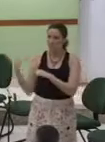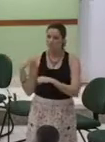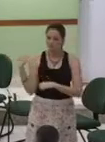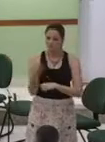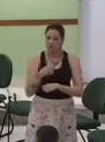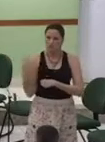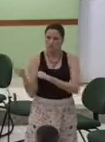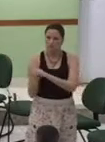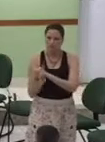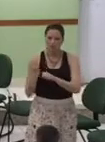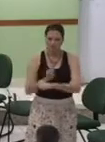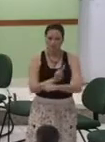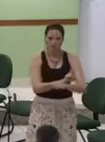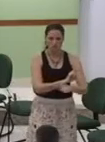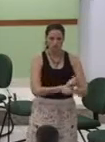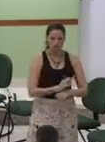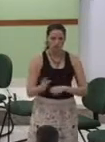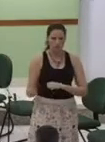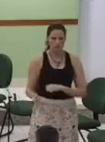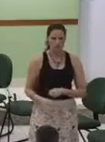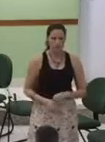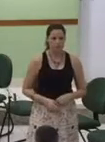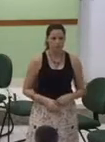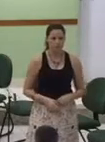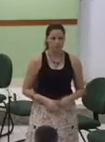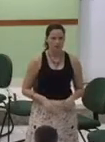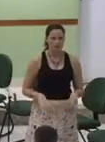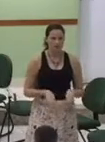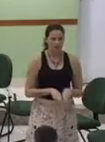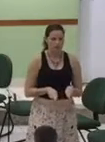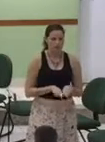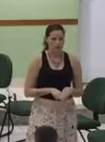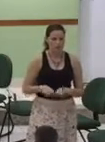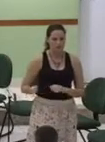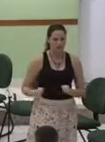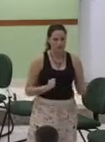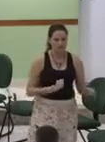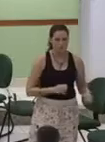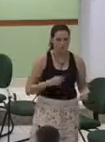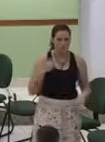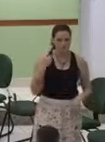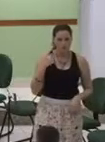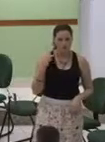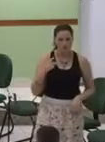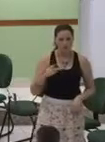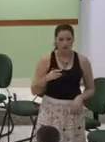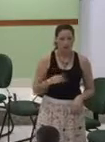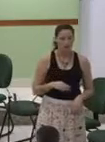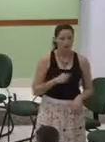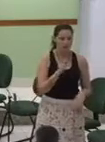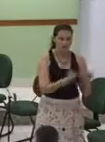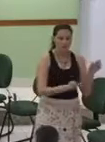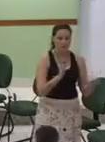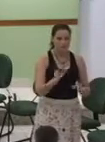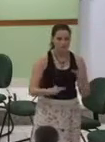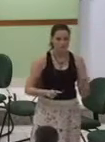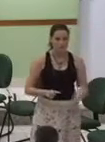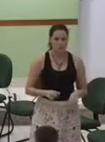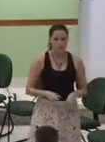e podemos falar também nossas orações podemos falar para as pessoas esse Deus maravilhoso que nós temos em nossa